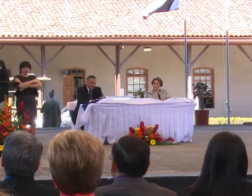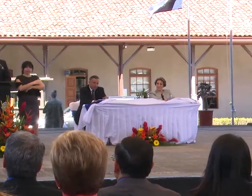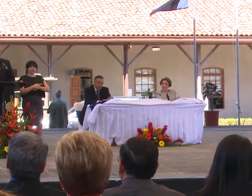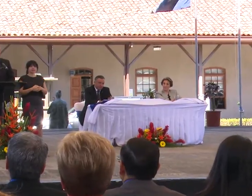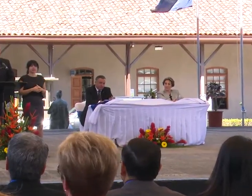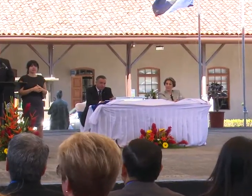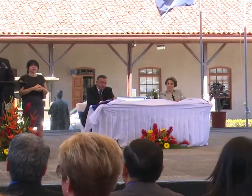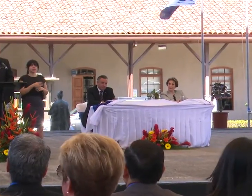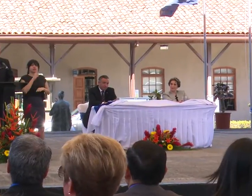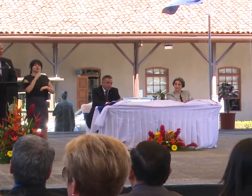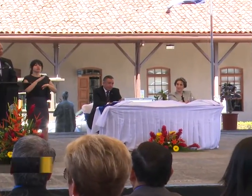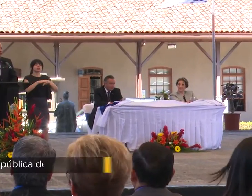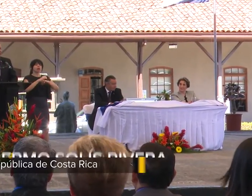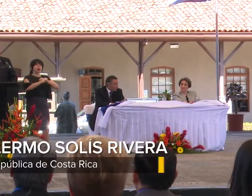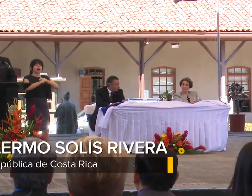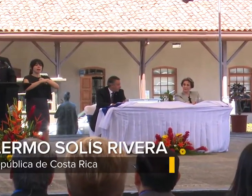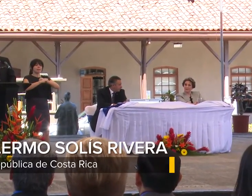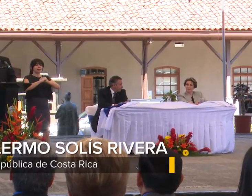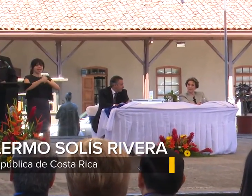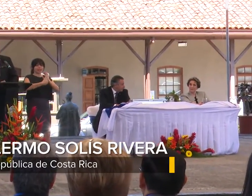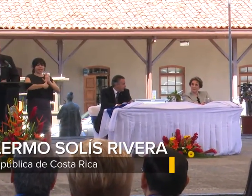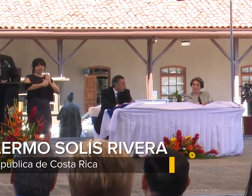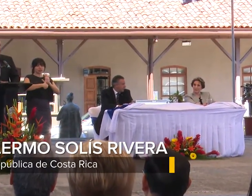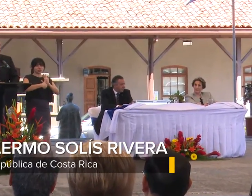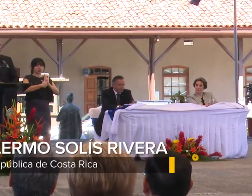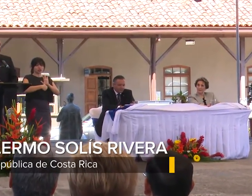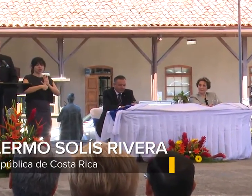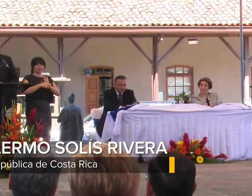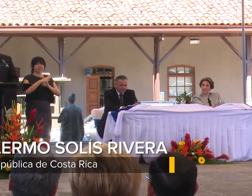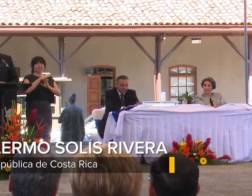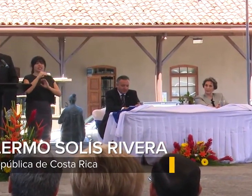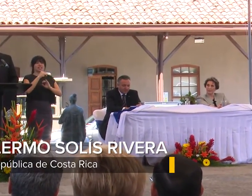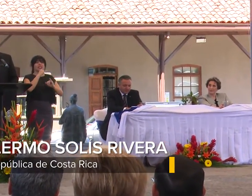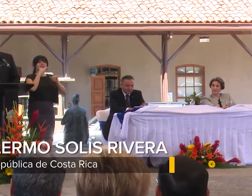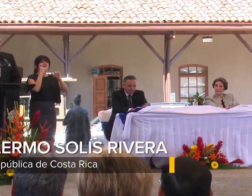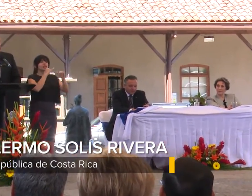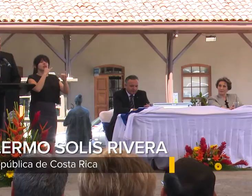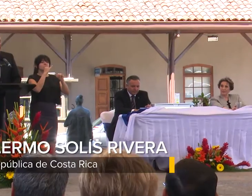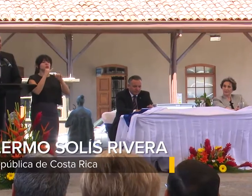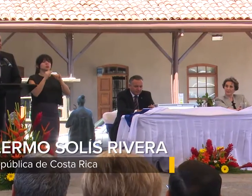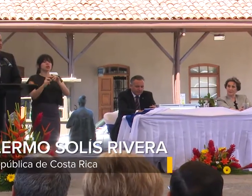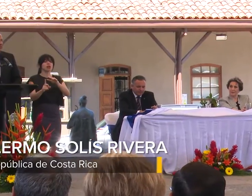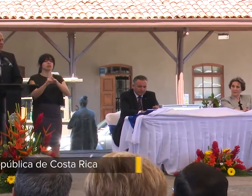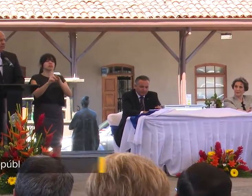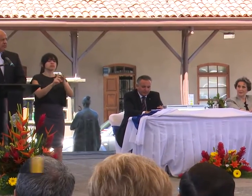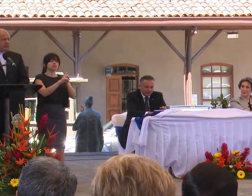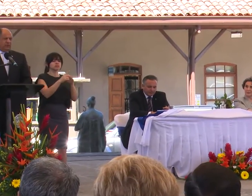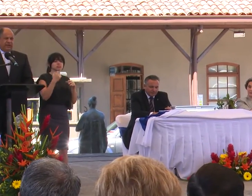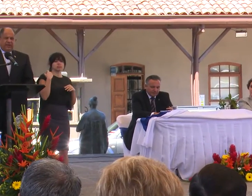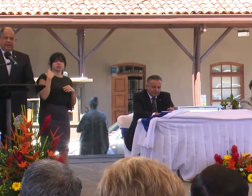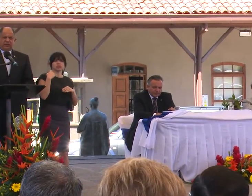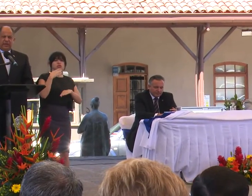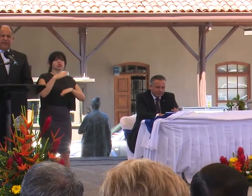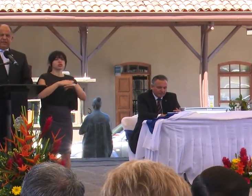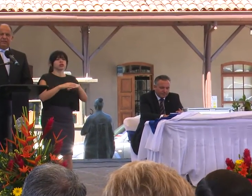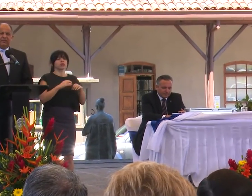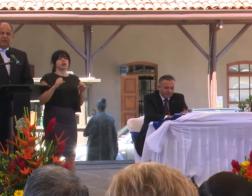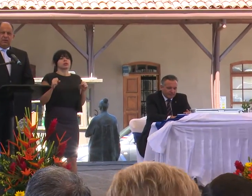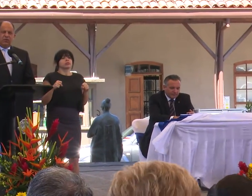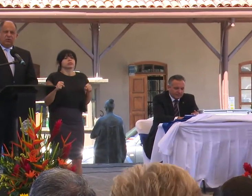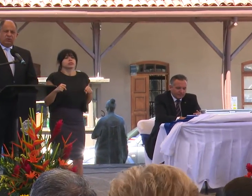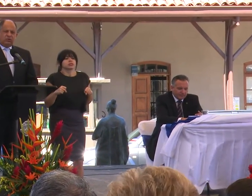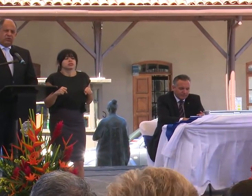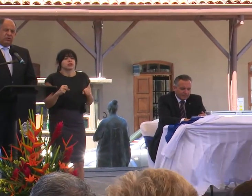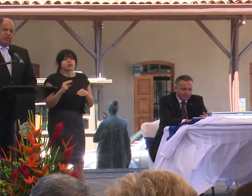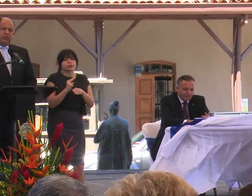A propósito de la campaña electoral y denuncias que han circulado últimamente sobre eventuales